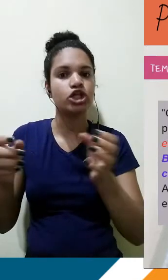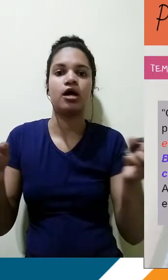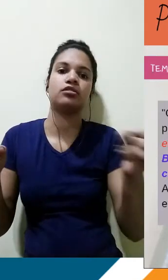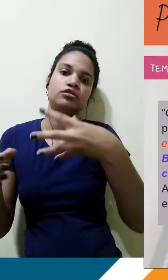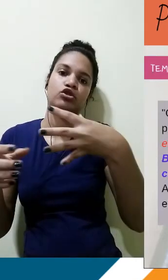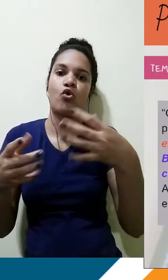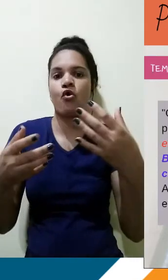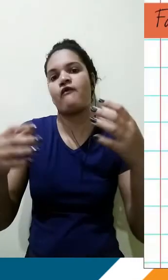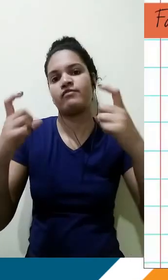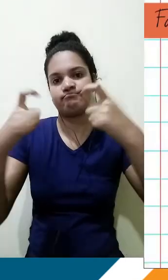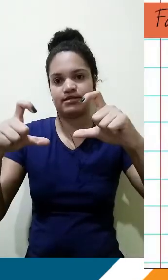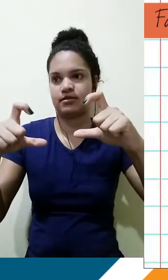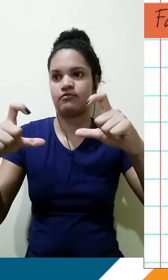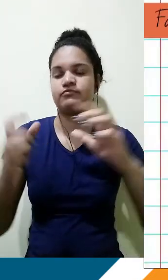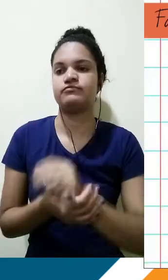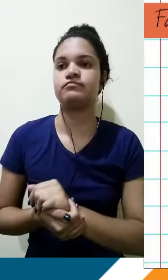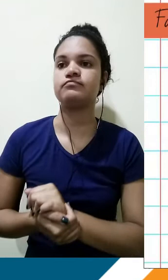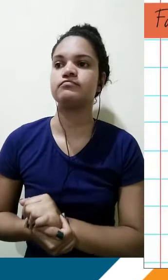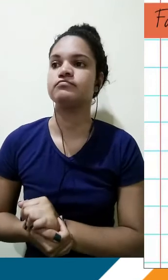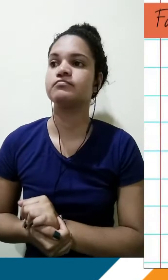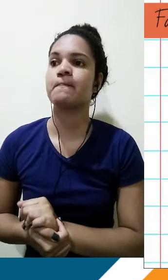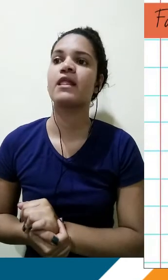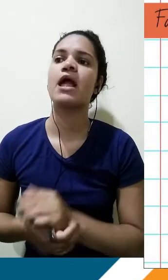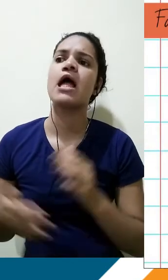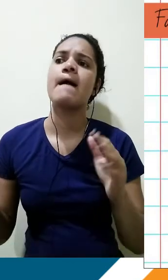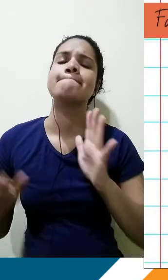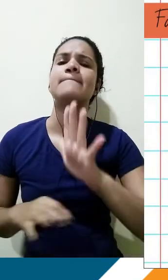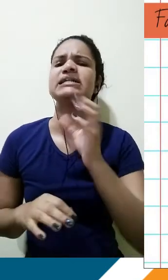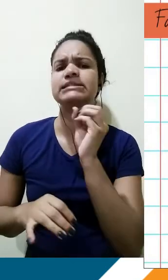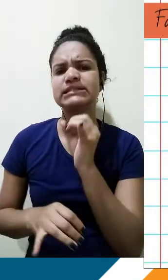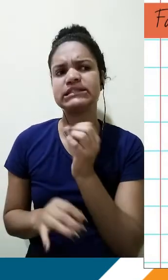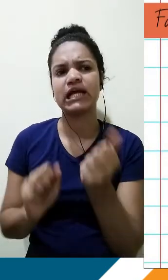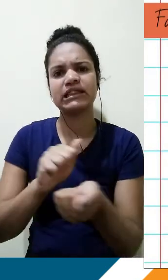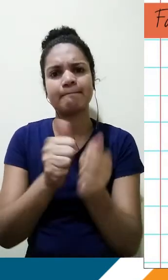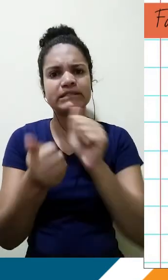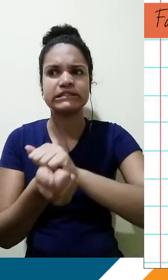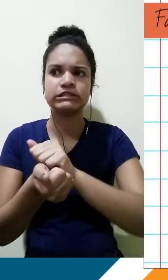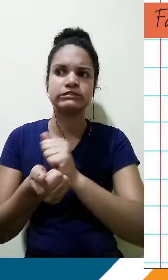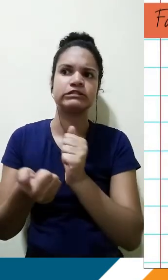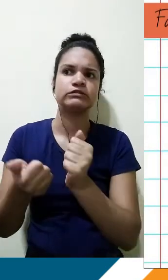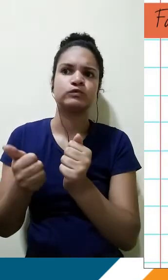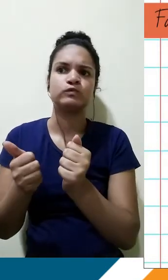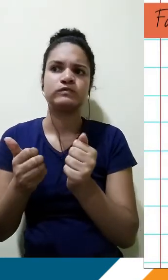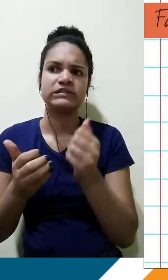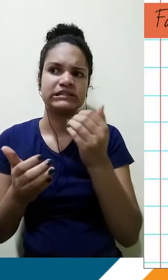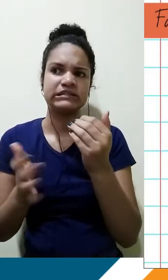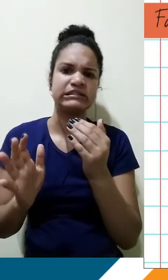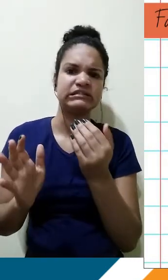de problematização e consertar o parágrafo. Agora, se o problema fosse na adaptação do repertório. O repertório não ficou bem adaptado, não